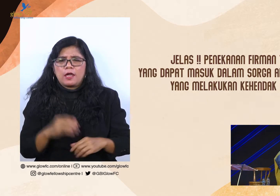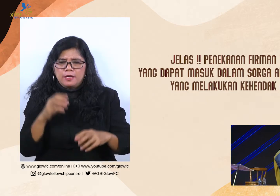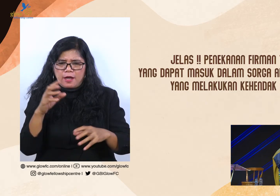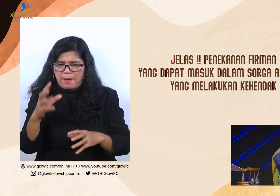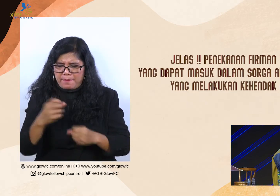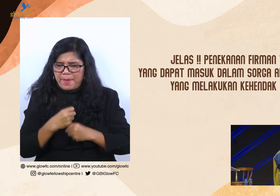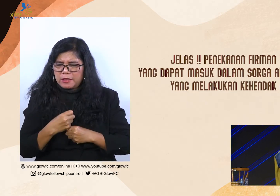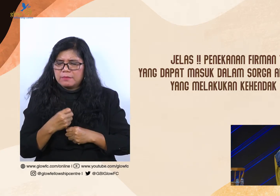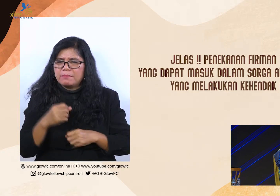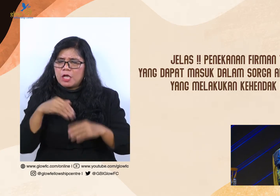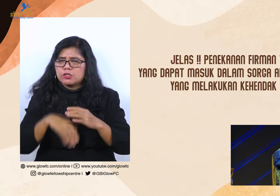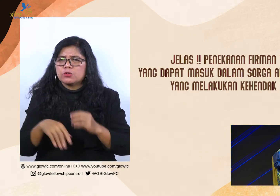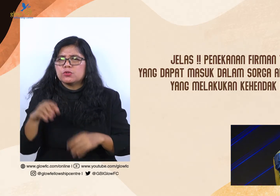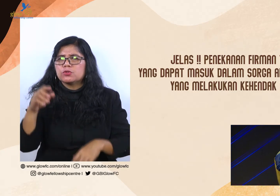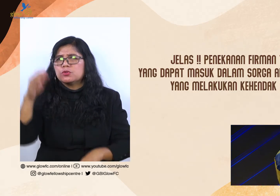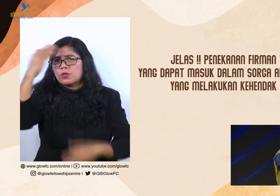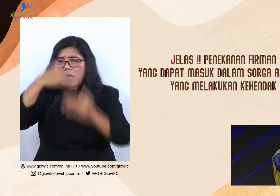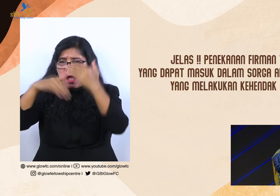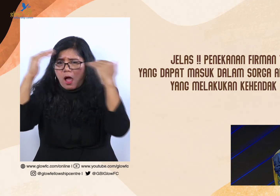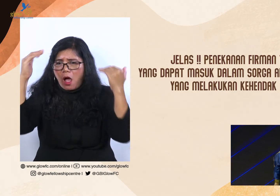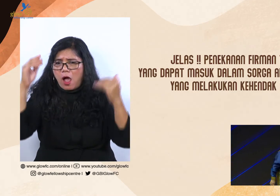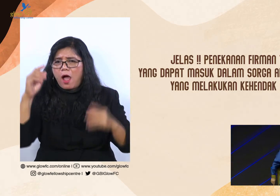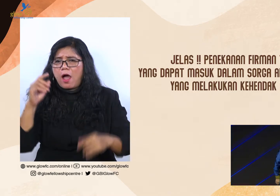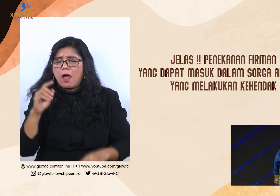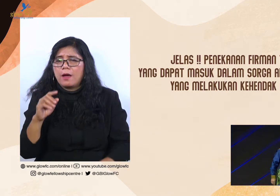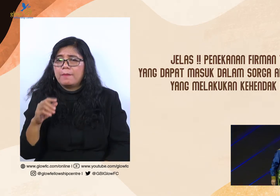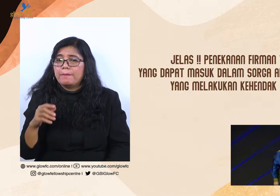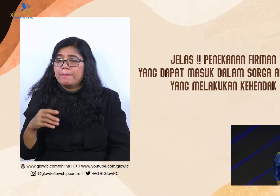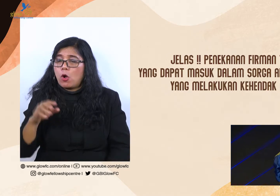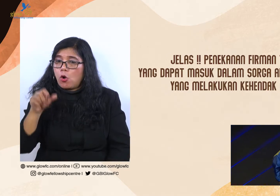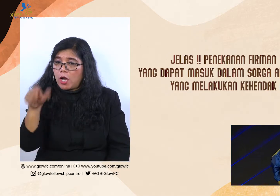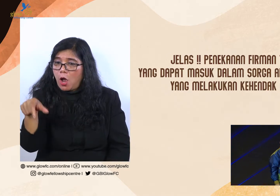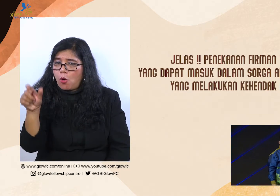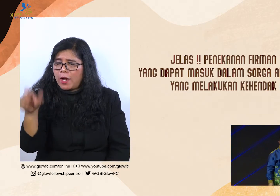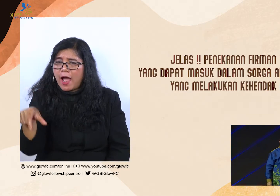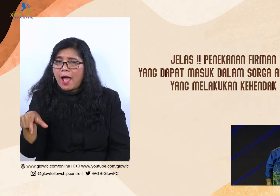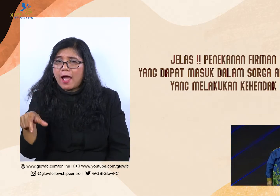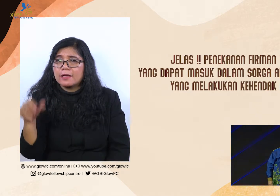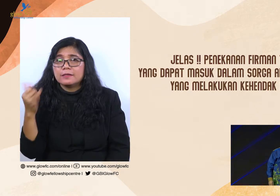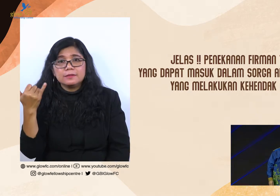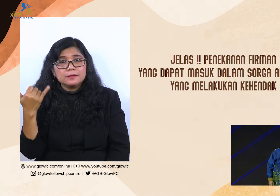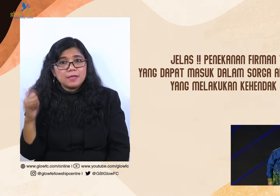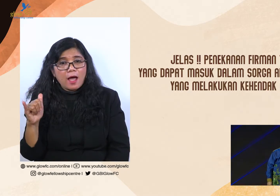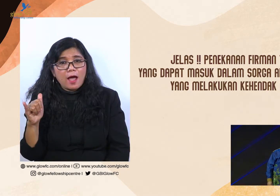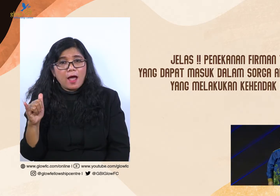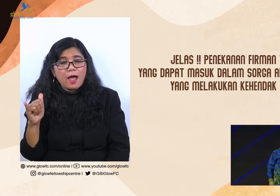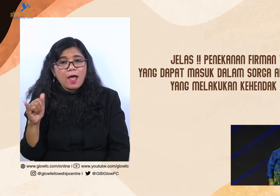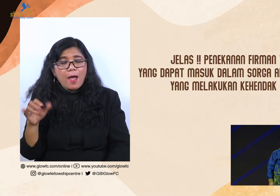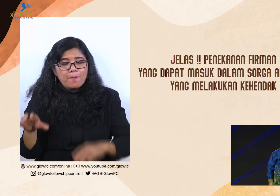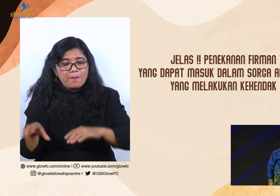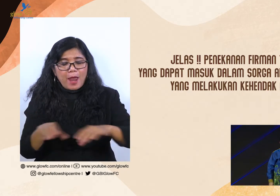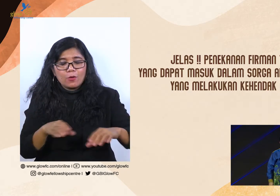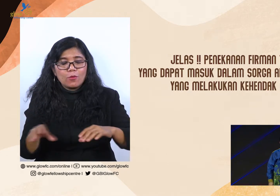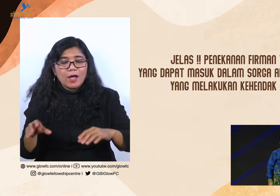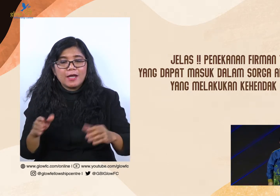mereka yang melakukan kendakalah.